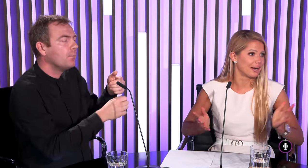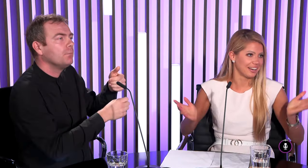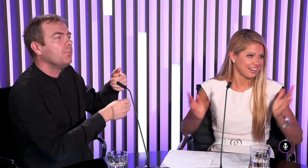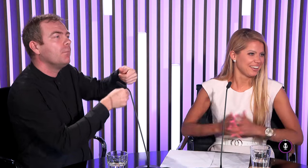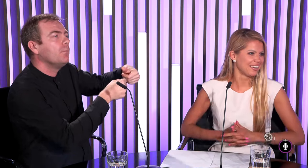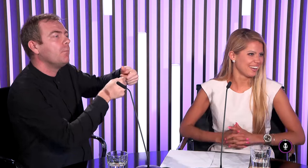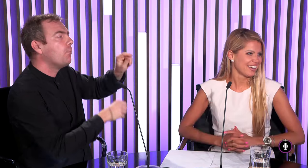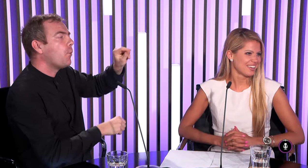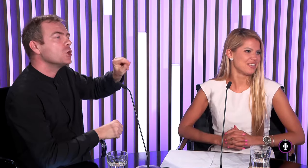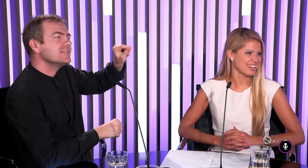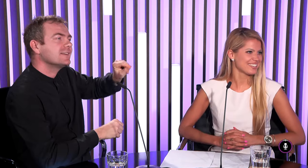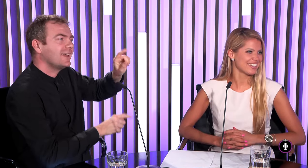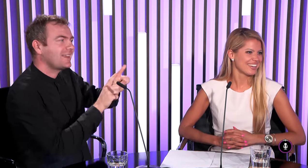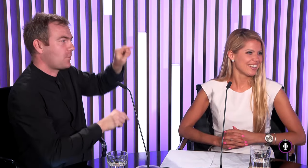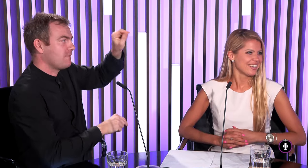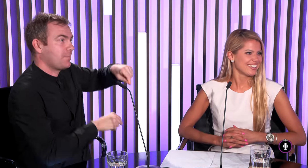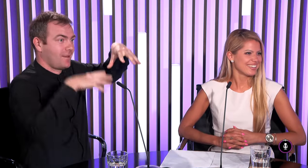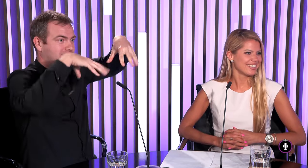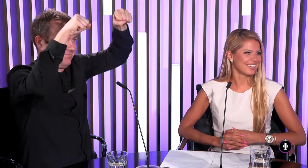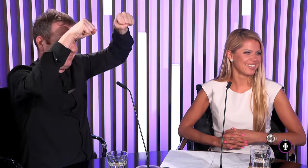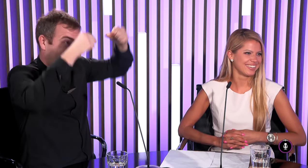úvodom že viete